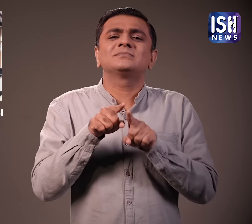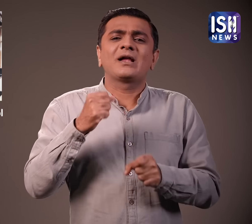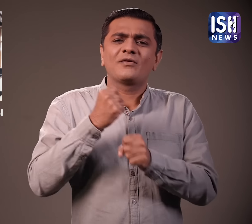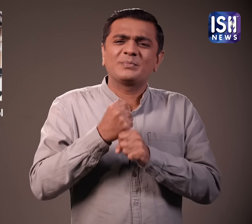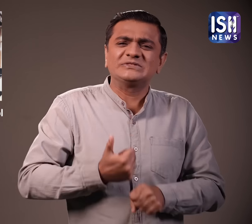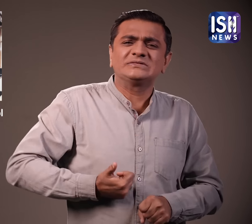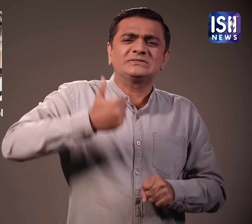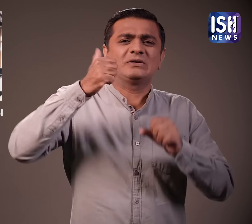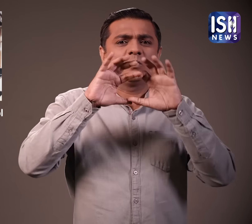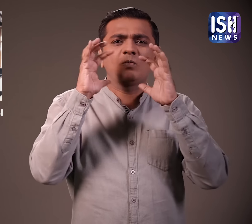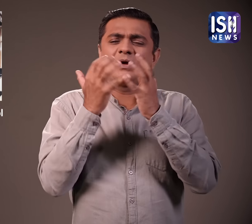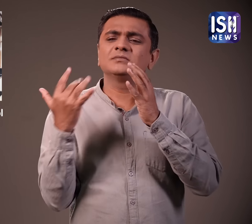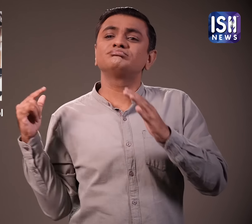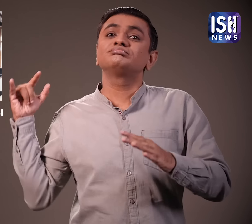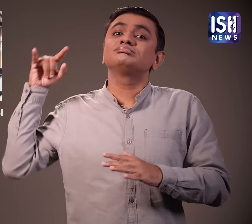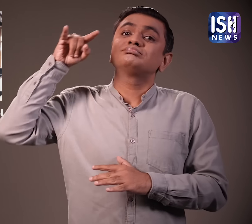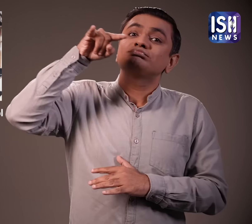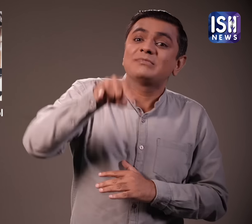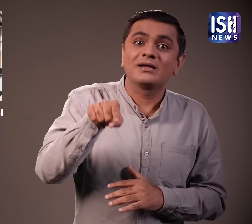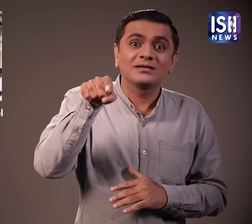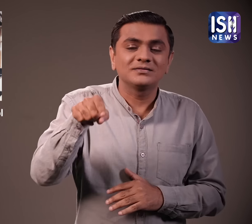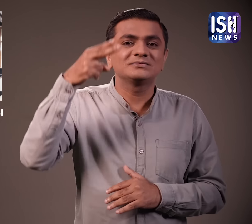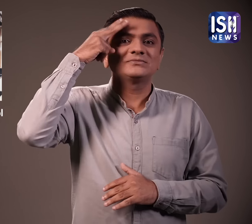राजनाएक सीधे जाकर दुकान पर शराब नहीं खरीद पाएंगे